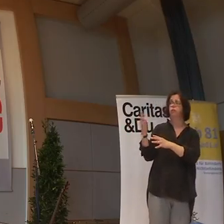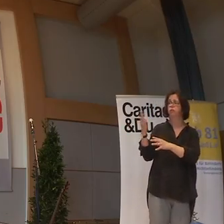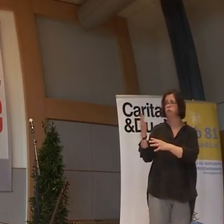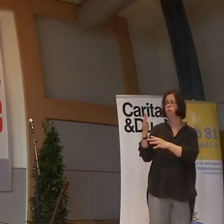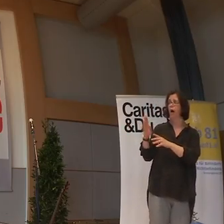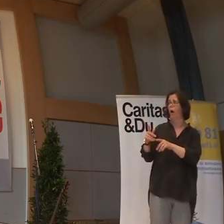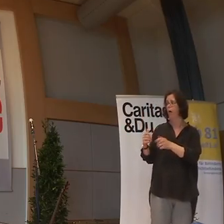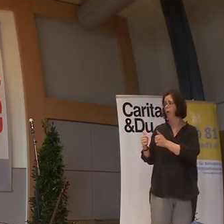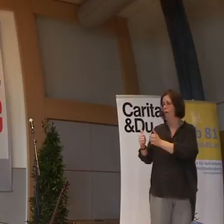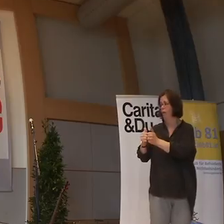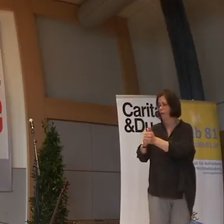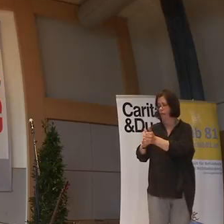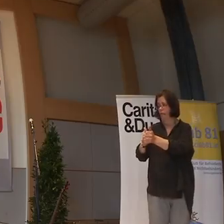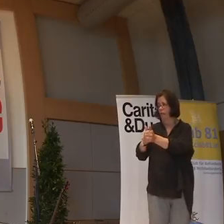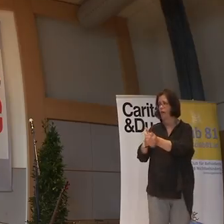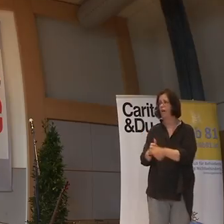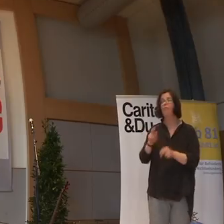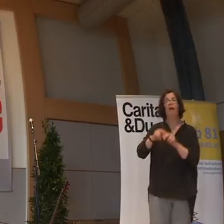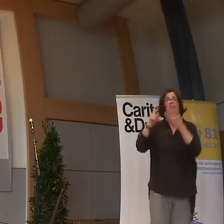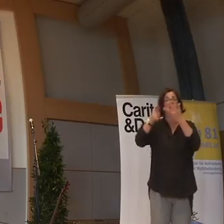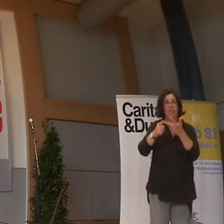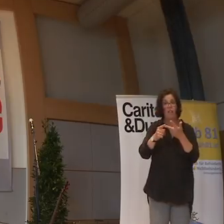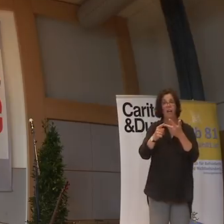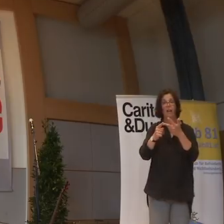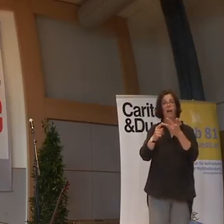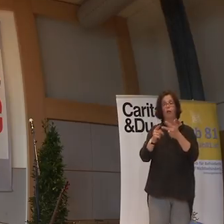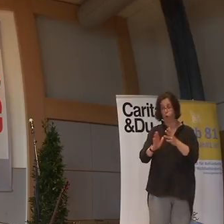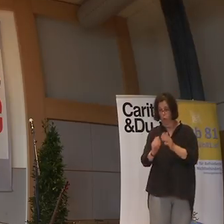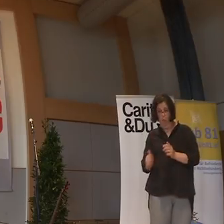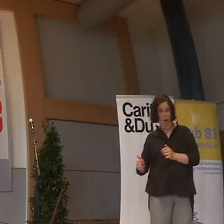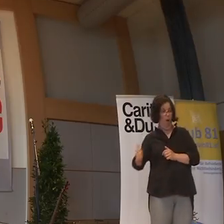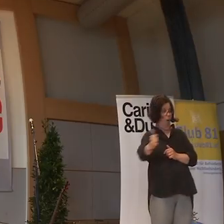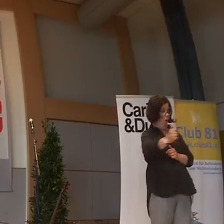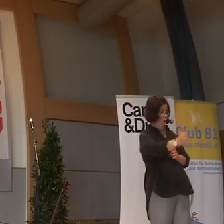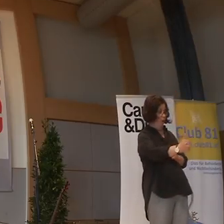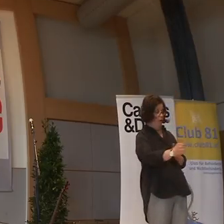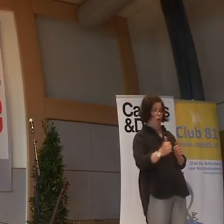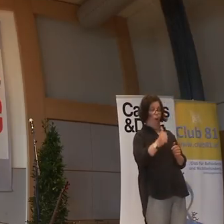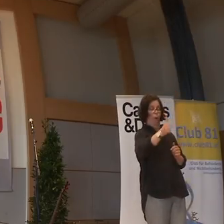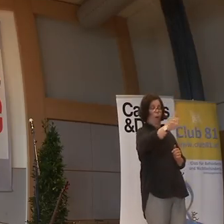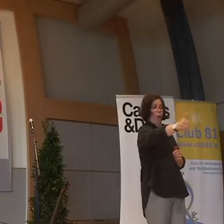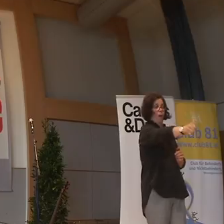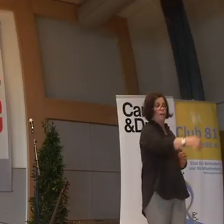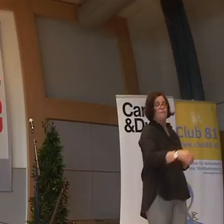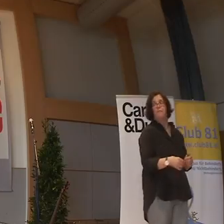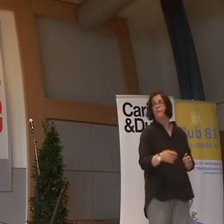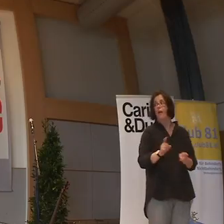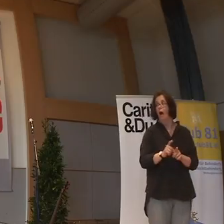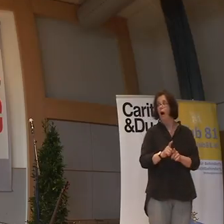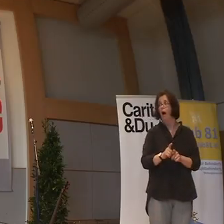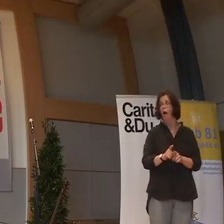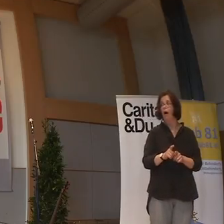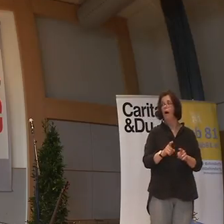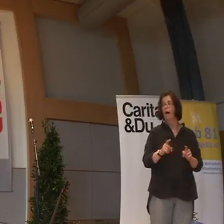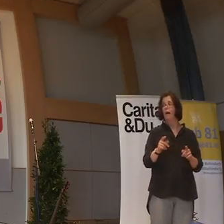fährt auch zur Maschine. Und wenn mich der dritte Barocker überholt, und schneller wird er wie ich, und er nach oben